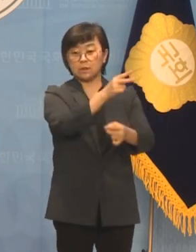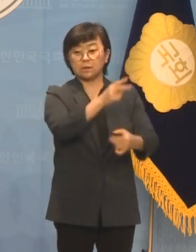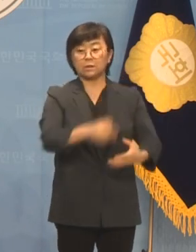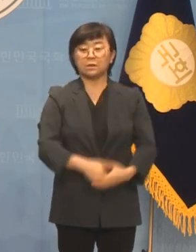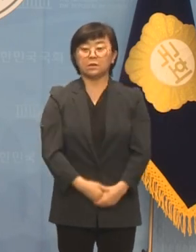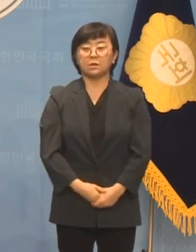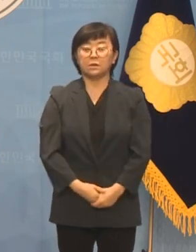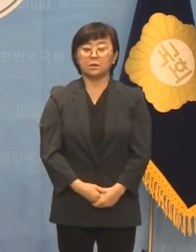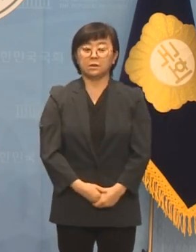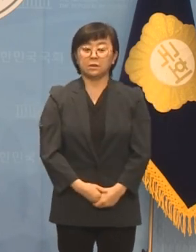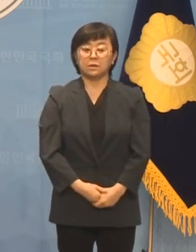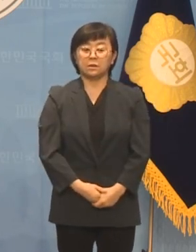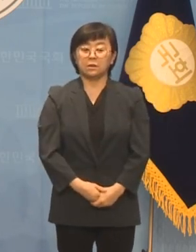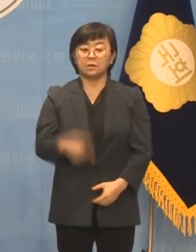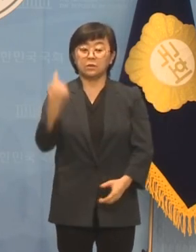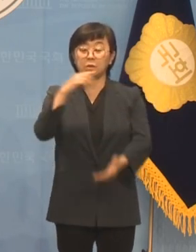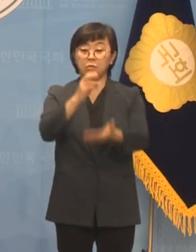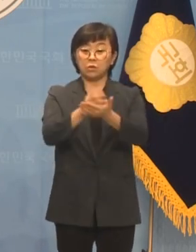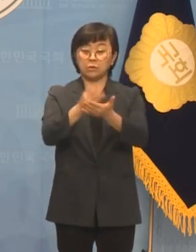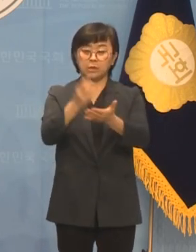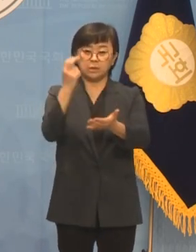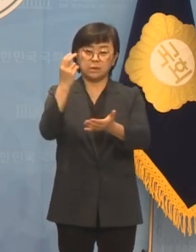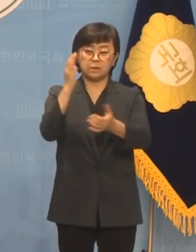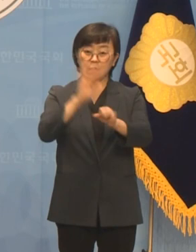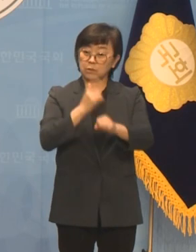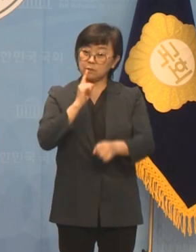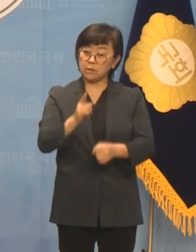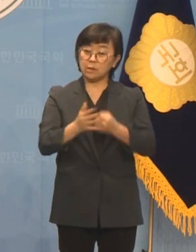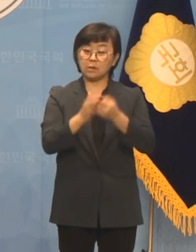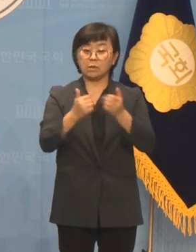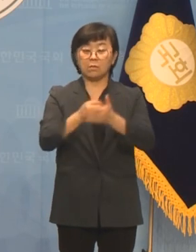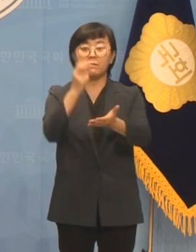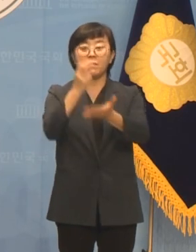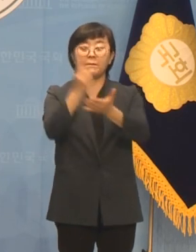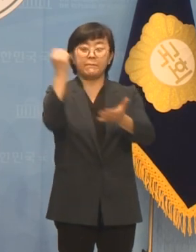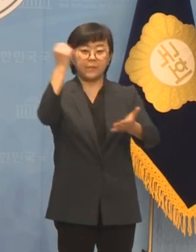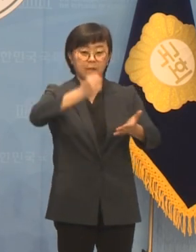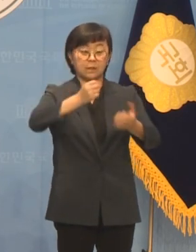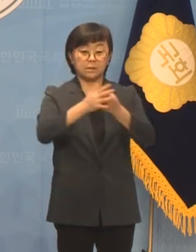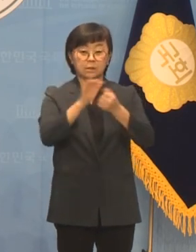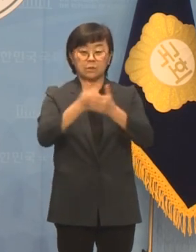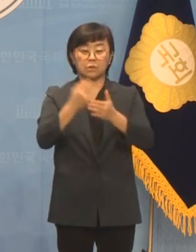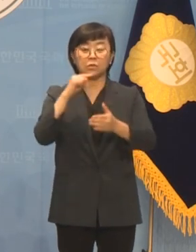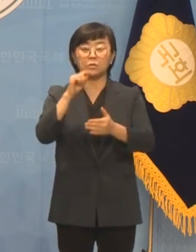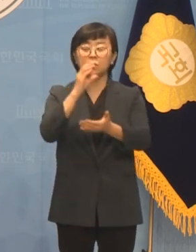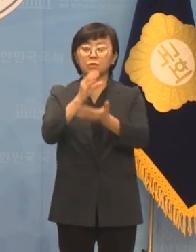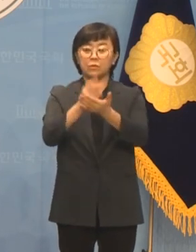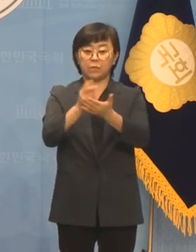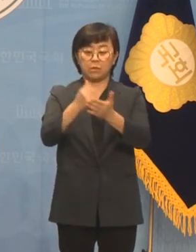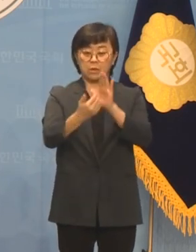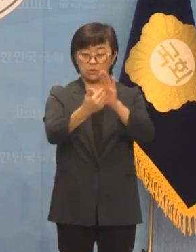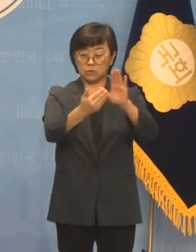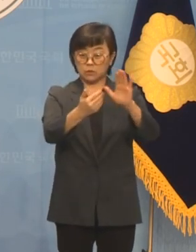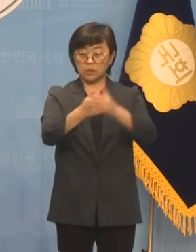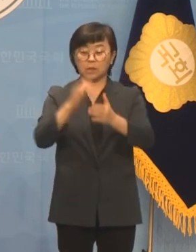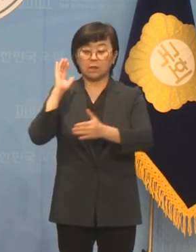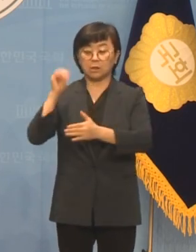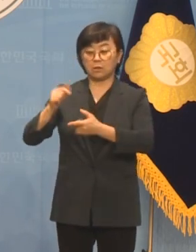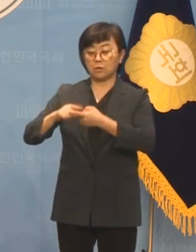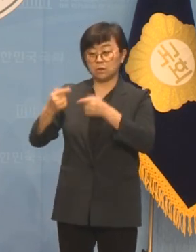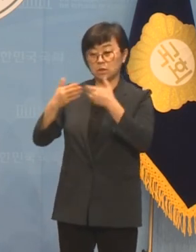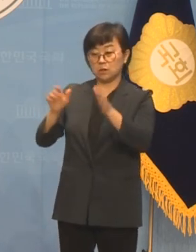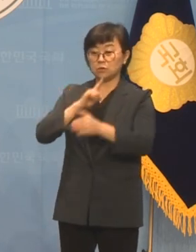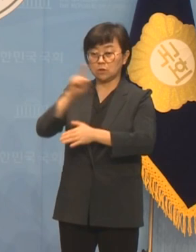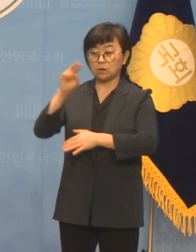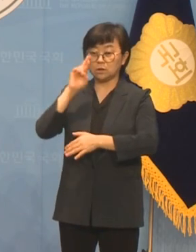이런데도 노란 봉투법이 위헌입니까? 위헌 소지가 있다며 노란 봉투법을 거부한 대통령실의